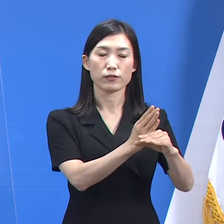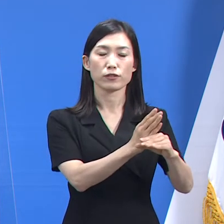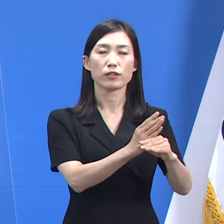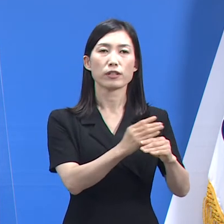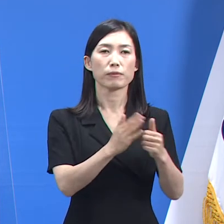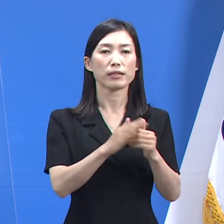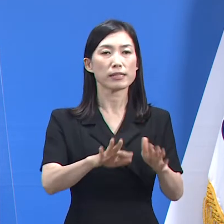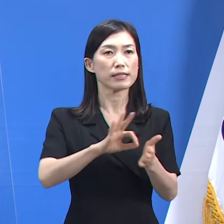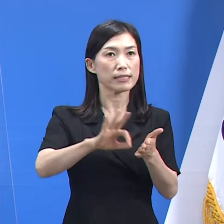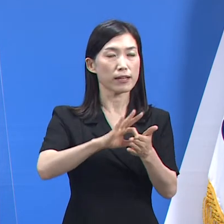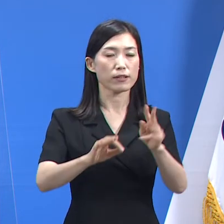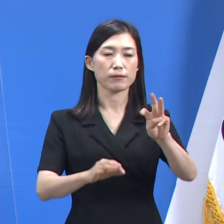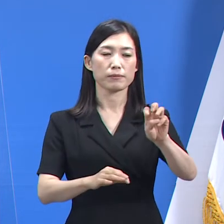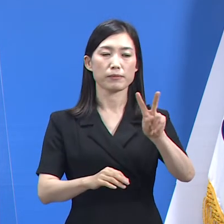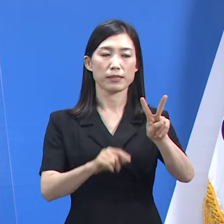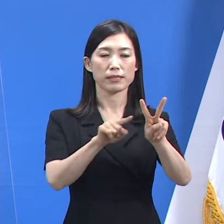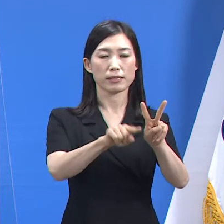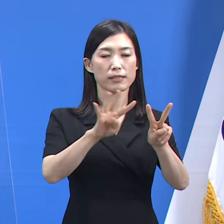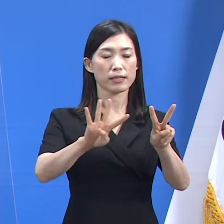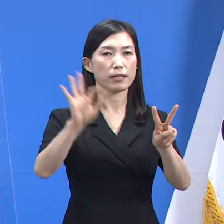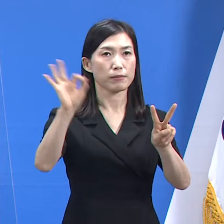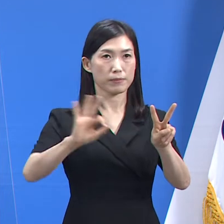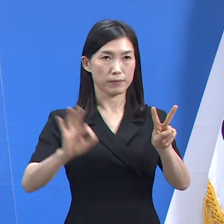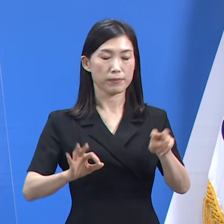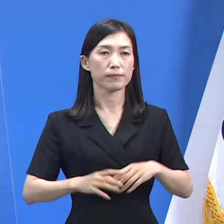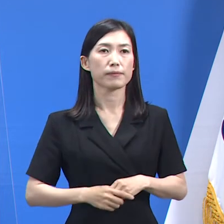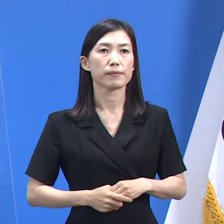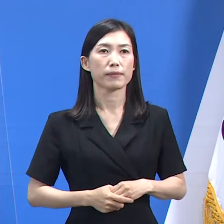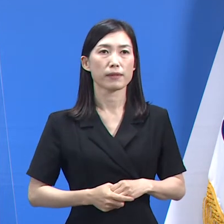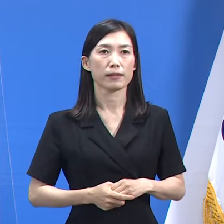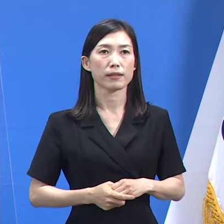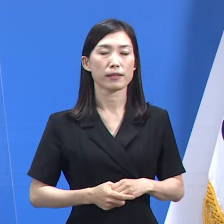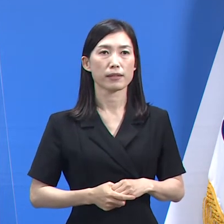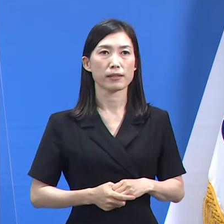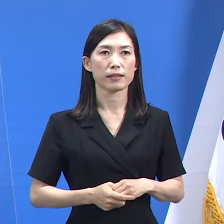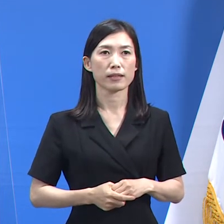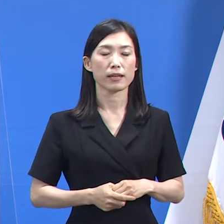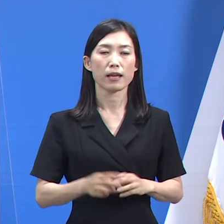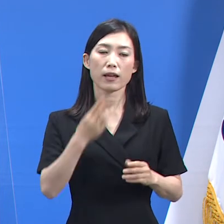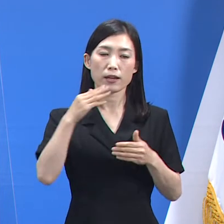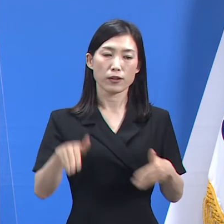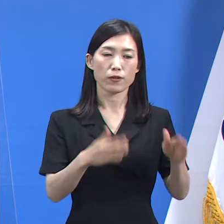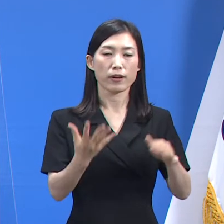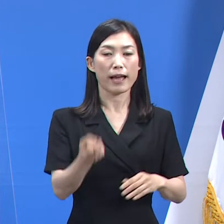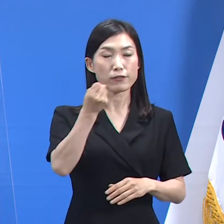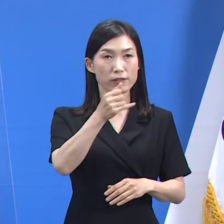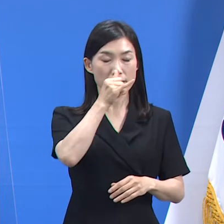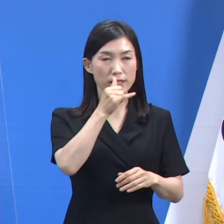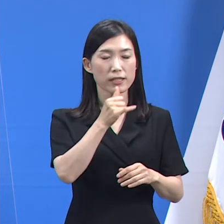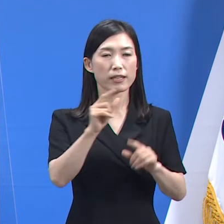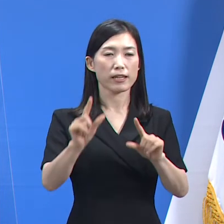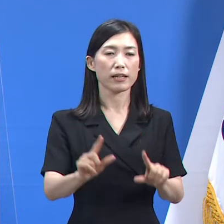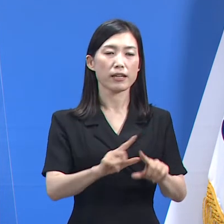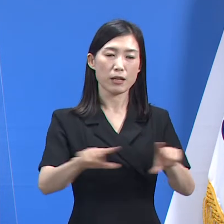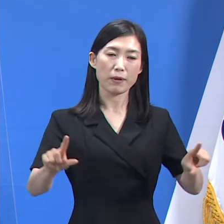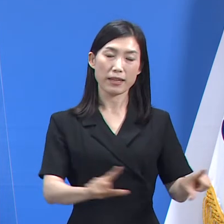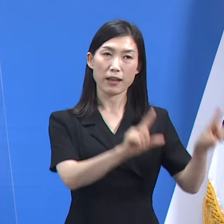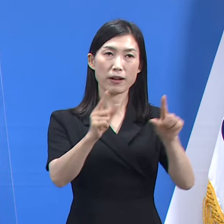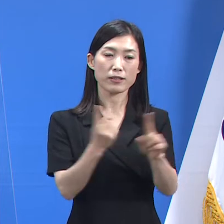현재 가동률은 32.4%입니다. 도가 운영하는 총 8개의 일반